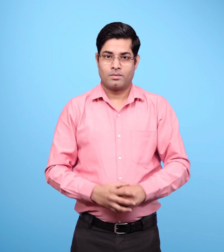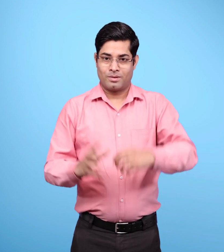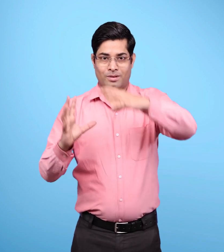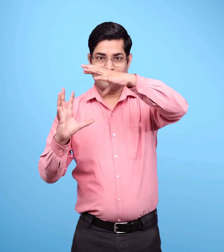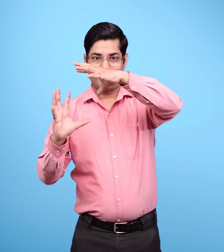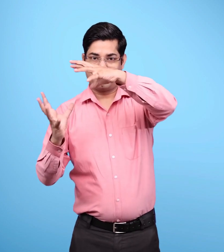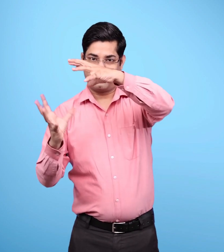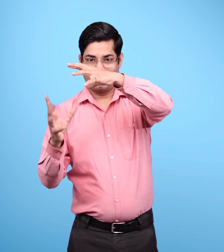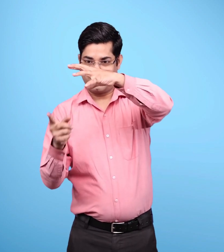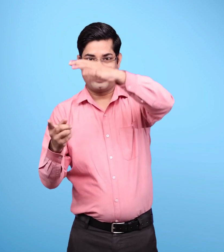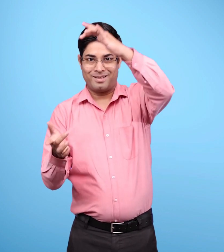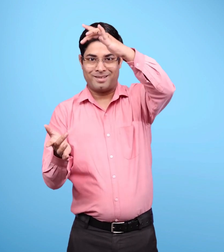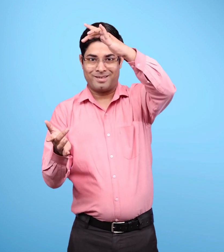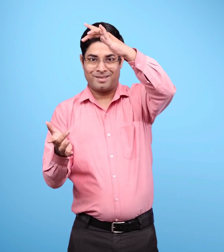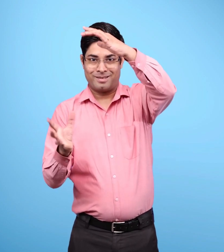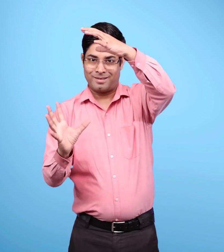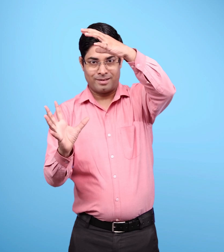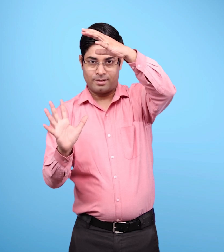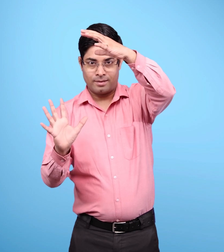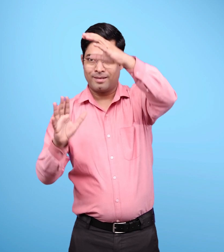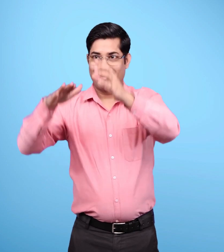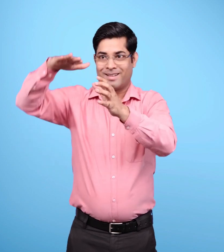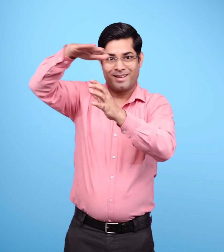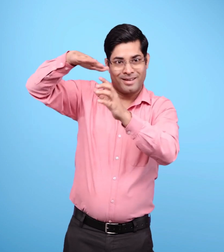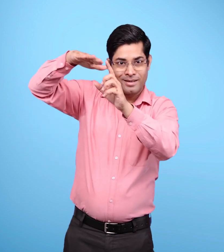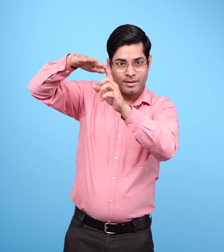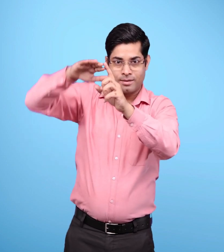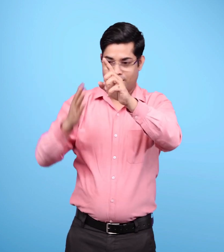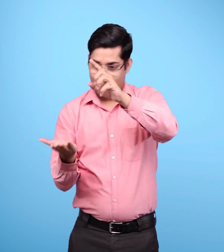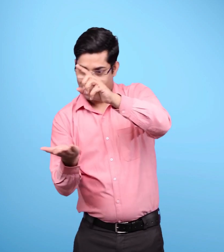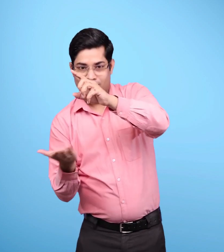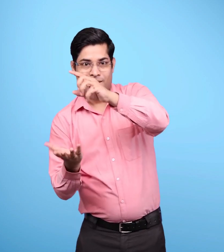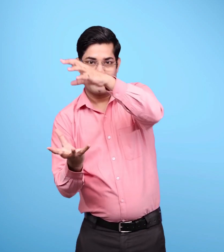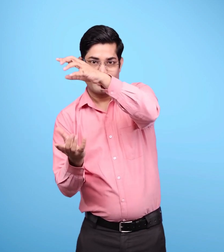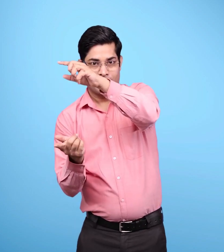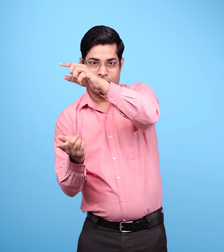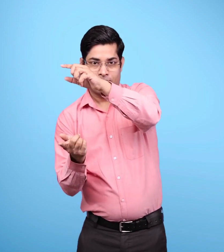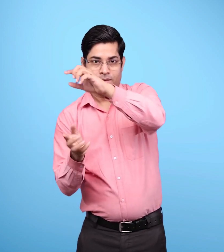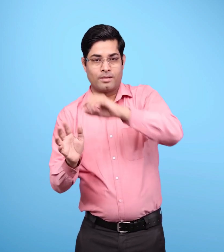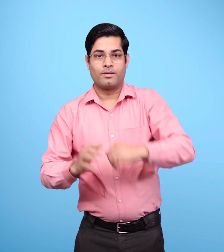द्रुवों पर लगभग छै महीने का दिन एवं छै महीने की रात होती है. क्यूं?